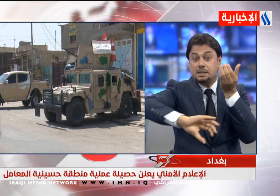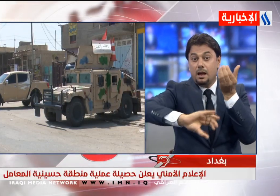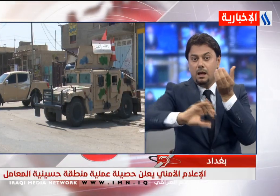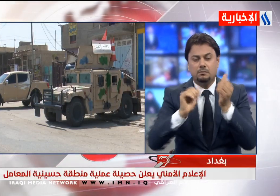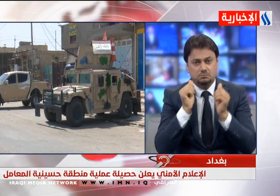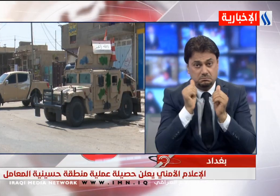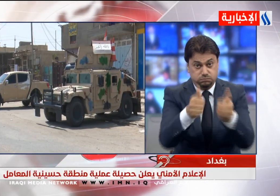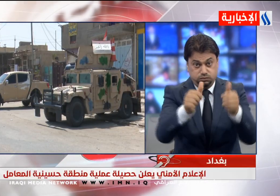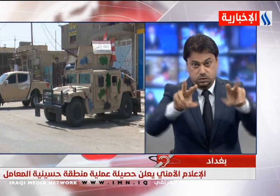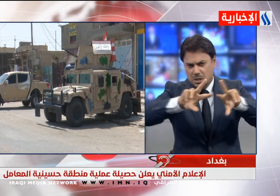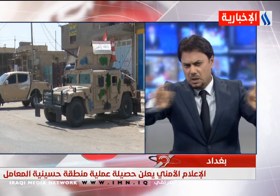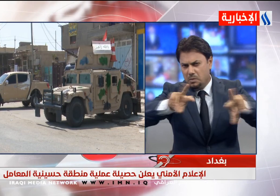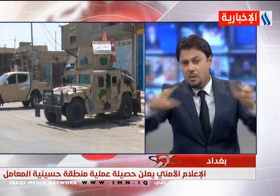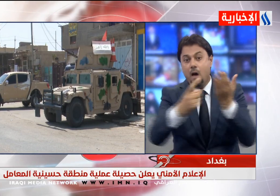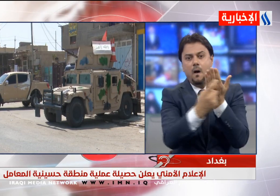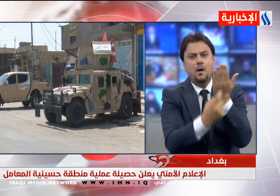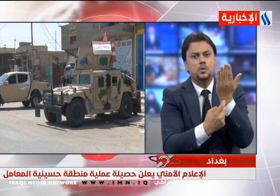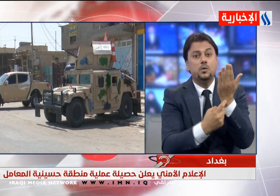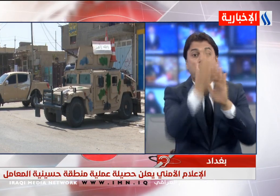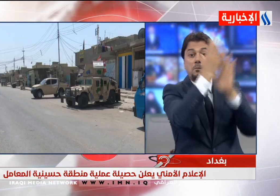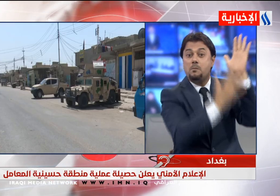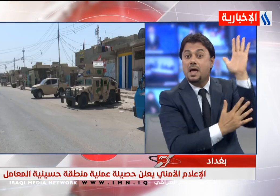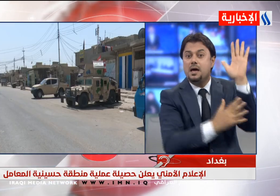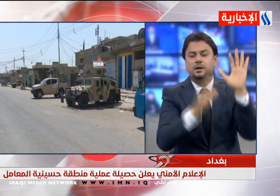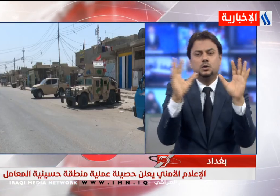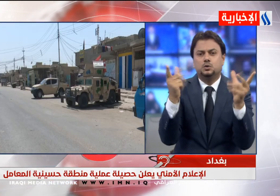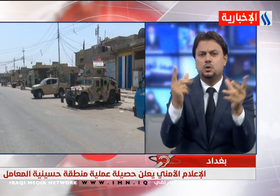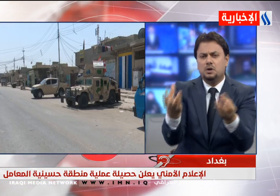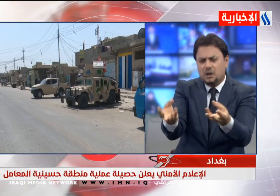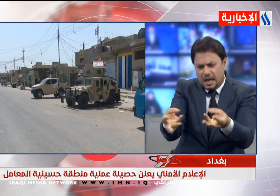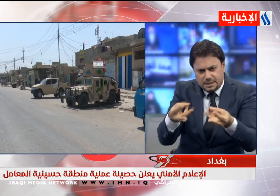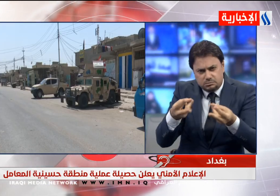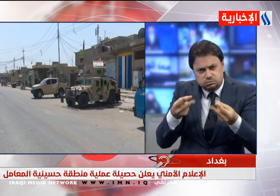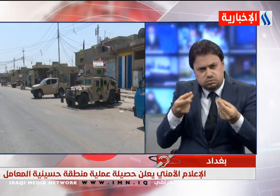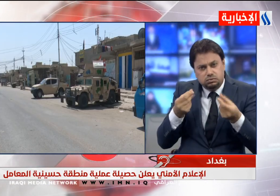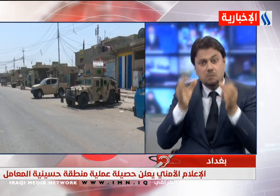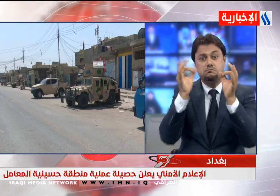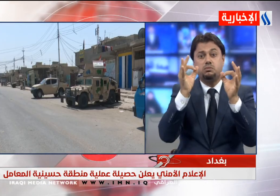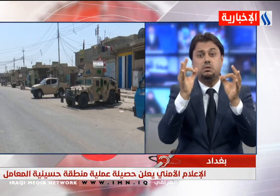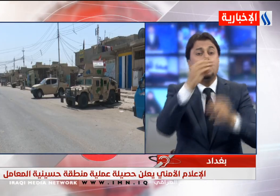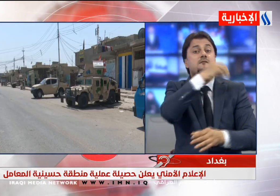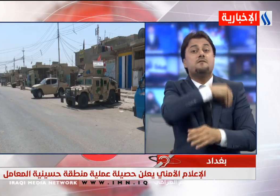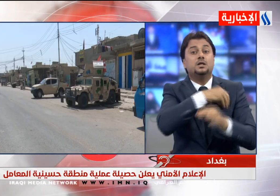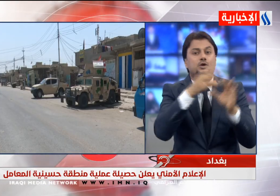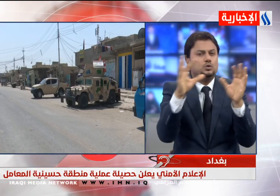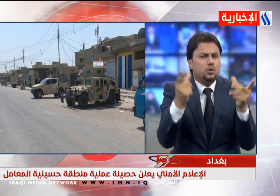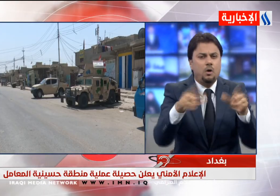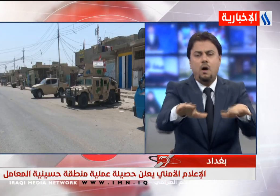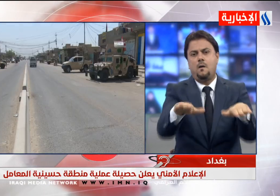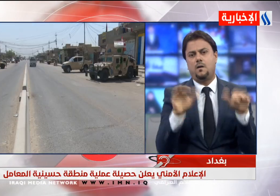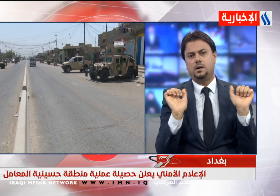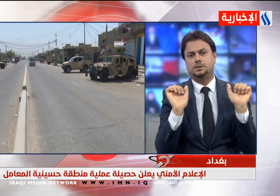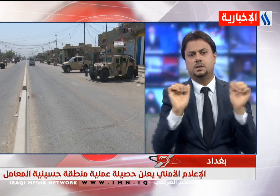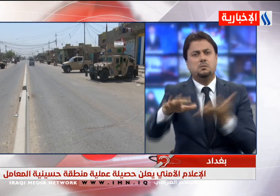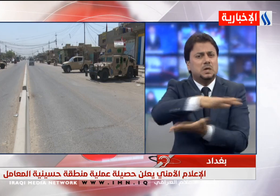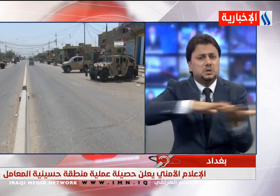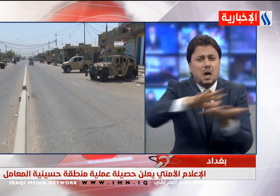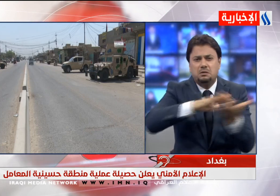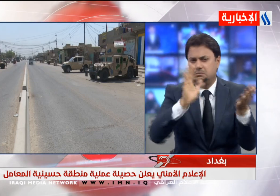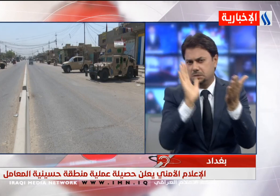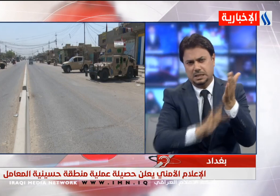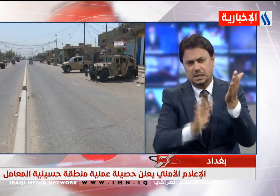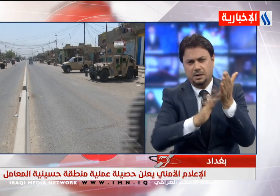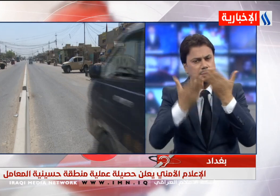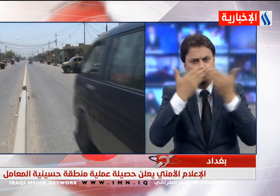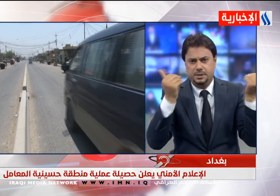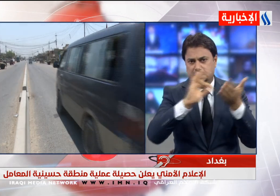خلية الإعلام الأمني أعلنت في باين لها حصيلة العملية العسكرية وذكرت انتهاء العملية الأمنية بعد أن